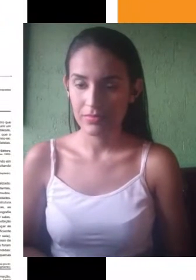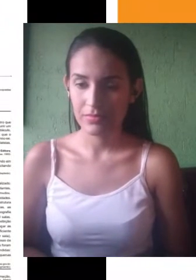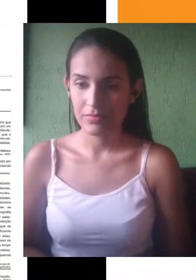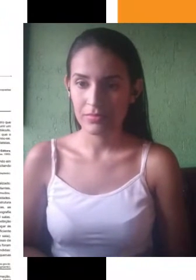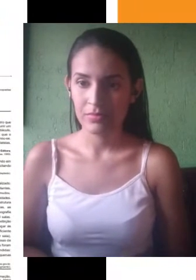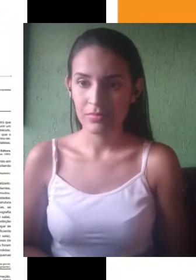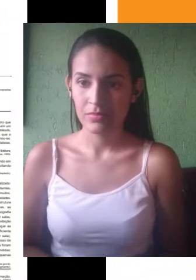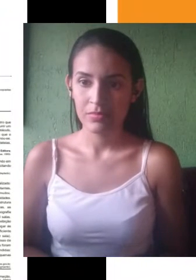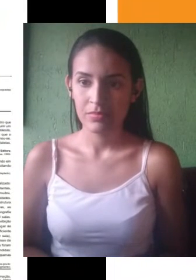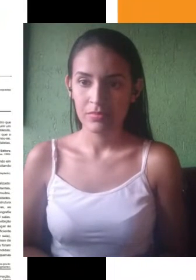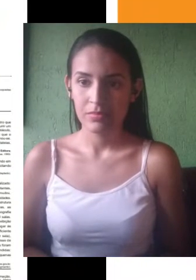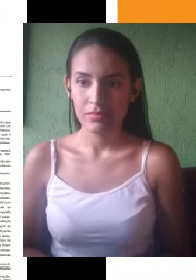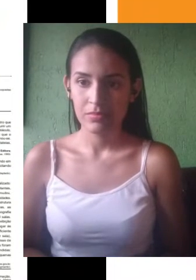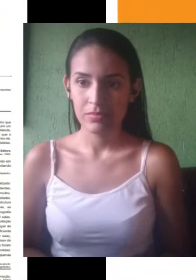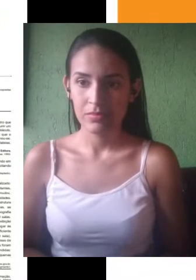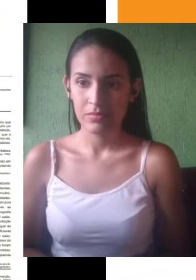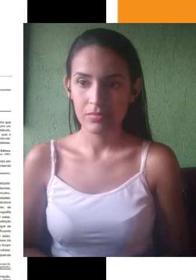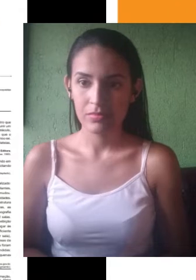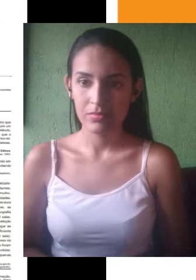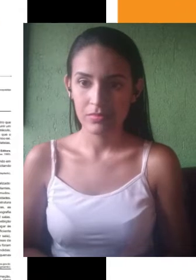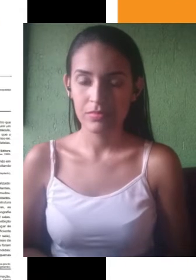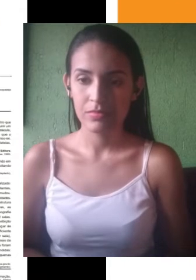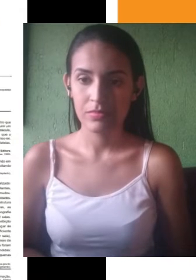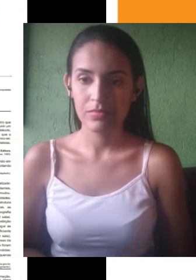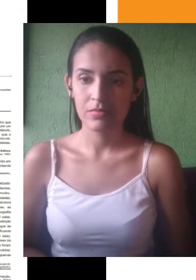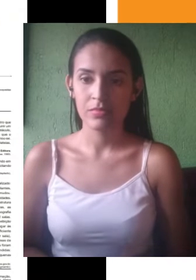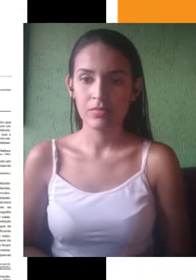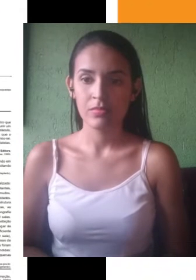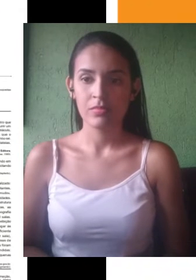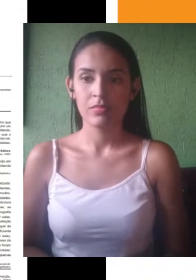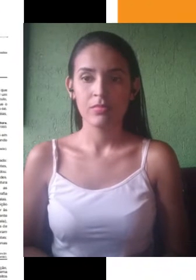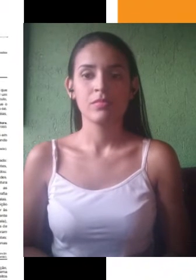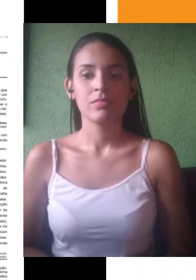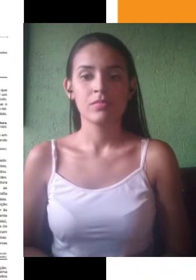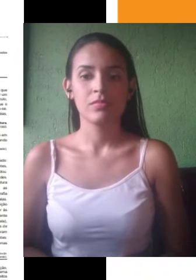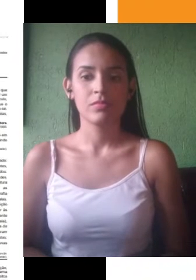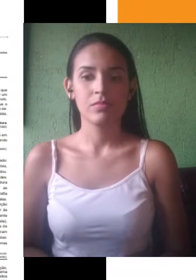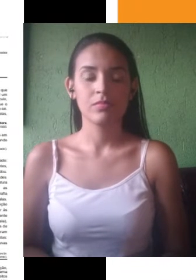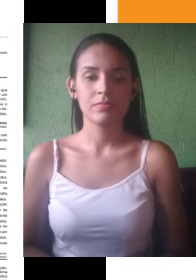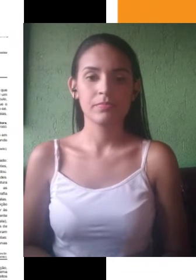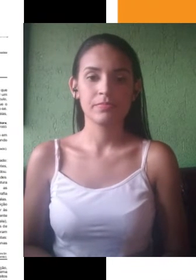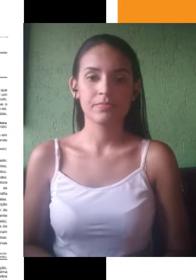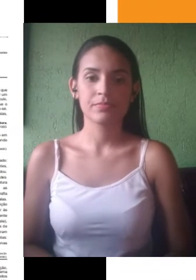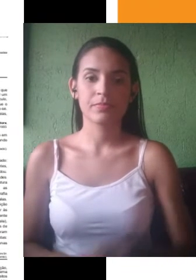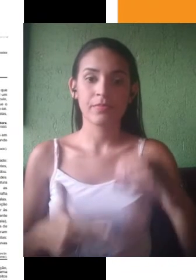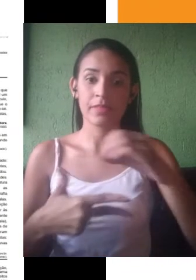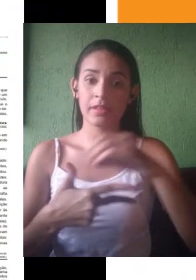Nesta videoaula nós falaremos especificamente sobre o uso adequado da coletânea. Lembrando que o CDS do ENEM apresenta entre 3 e